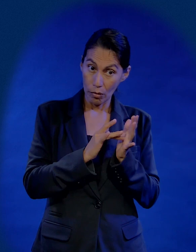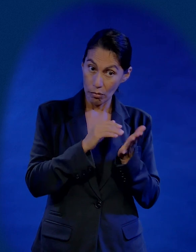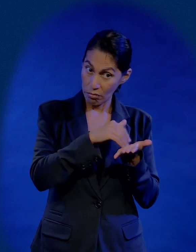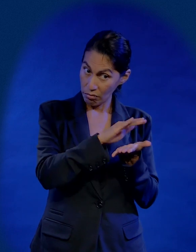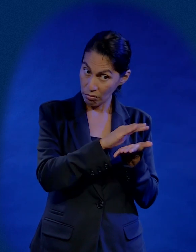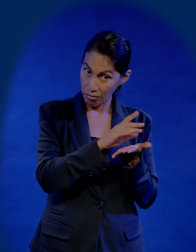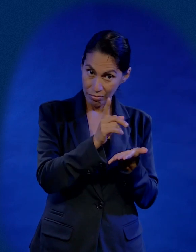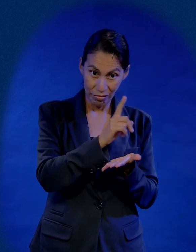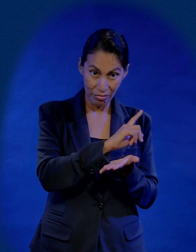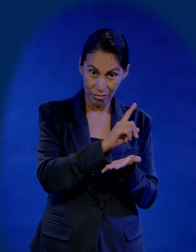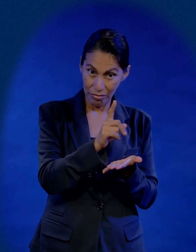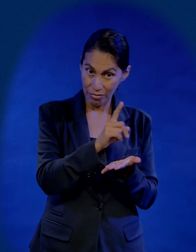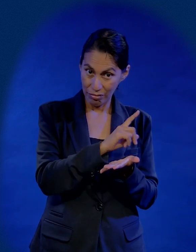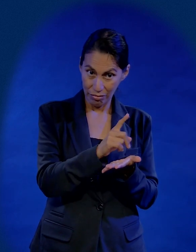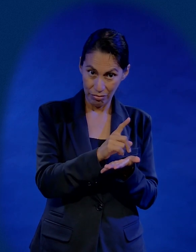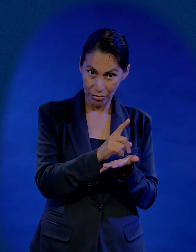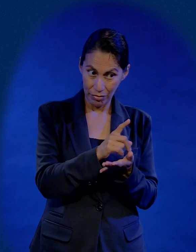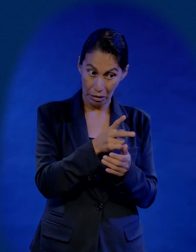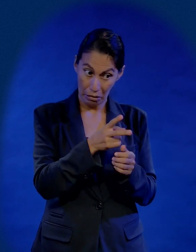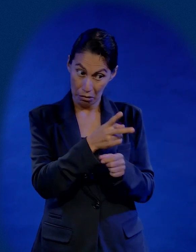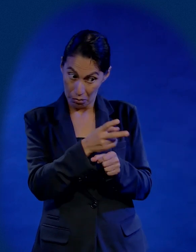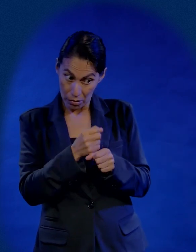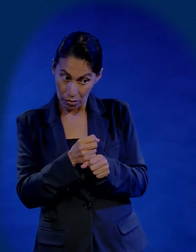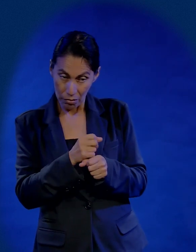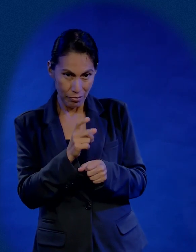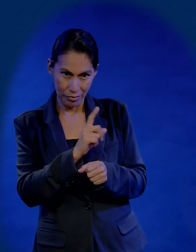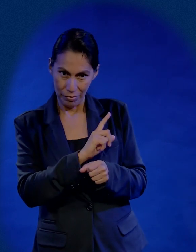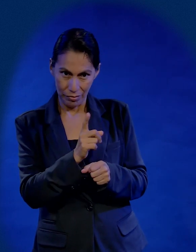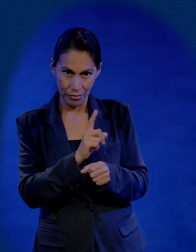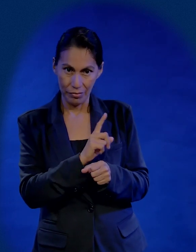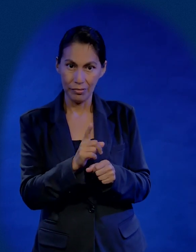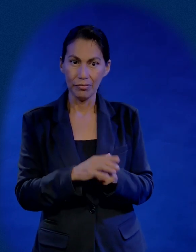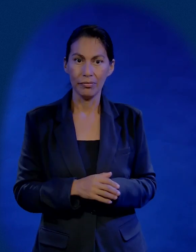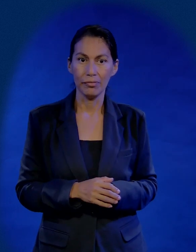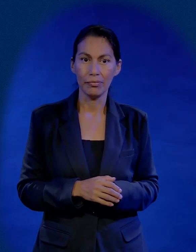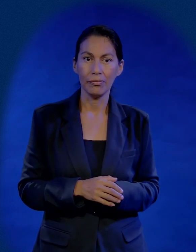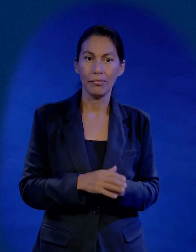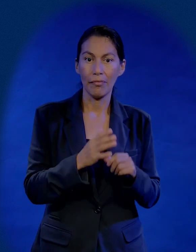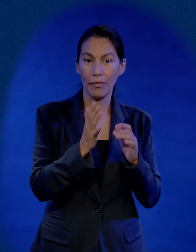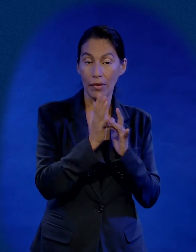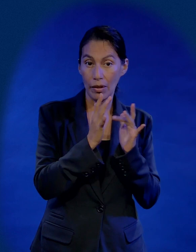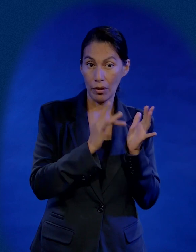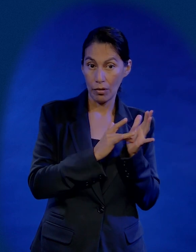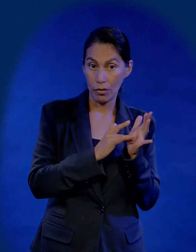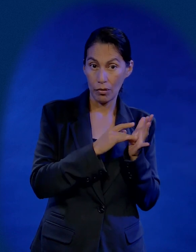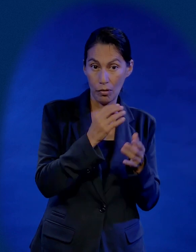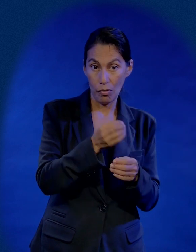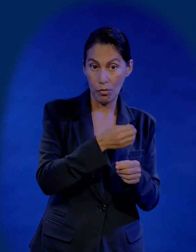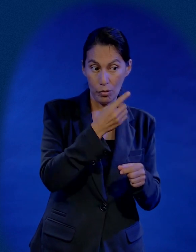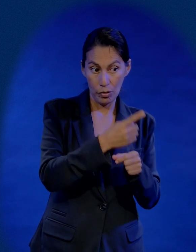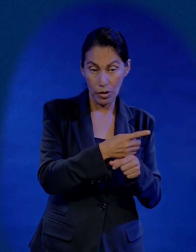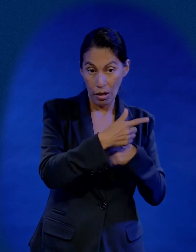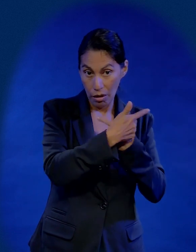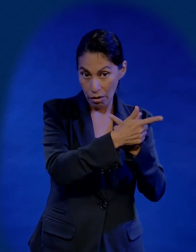pero Jesús no lo corrió, tampoco lo invitó, Jesús le dio la oportunidad,